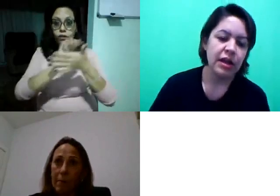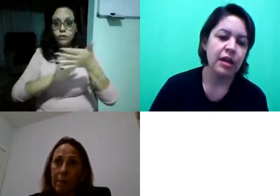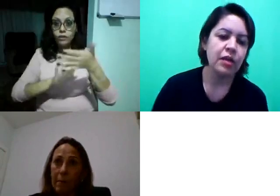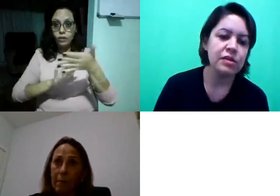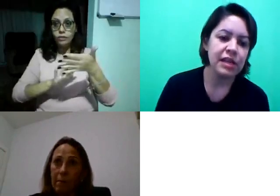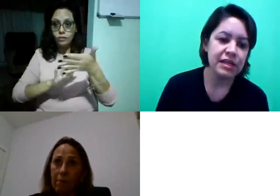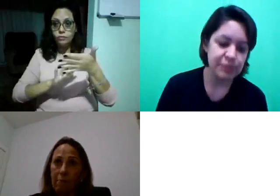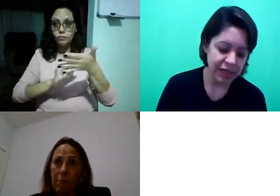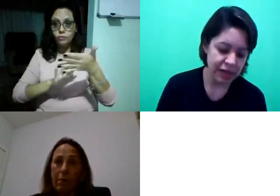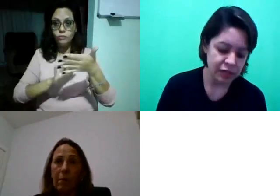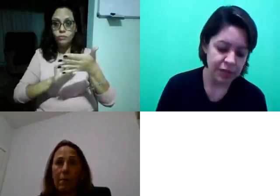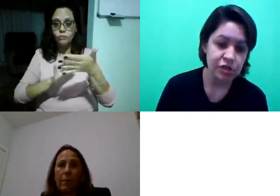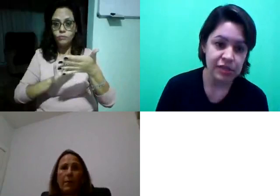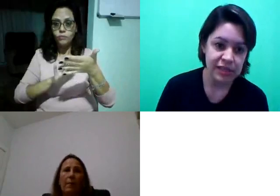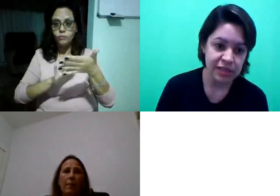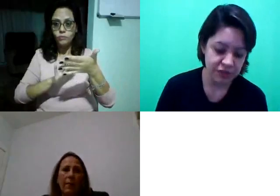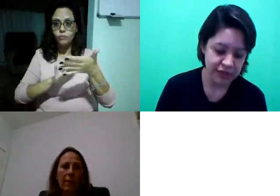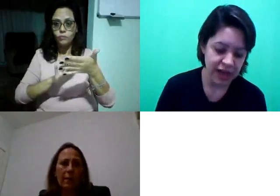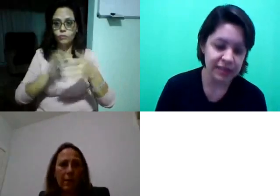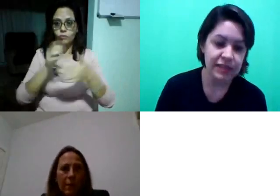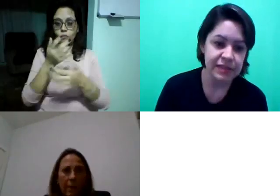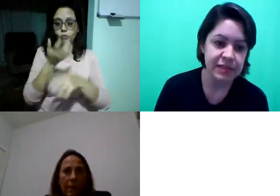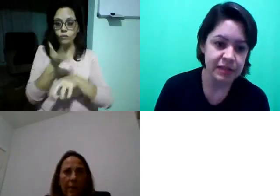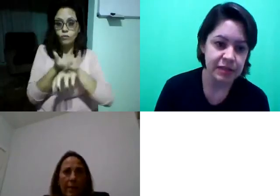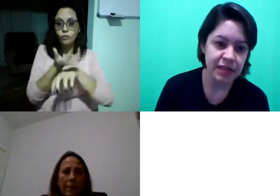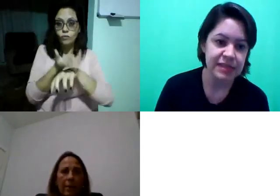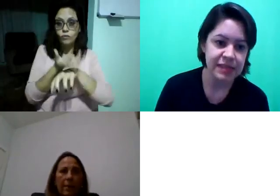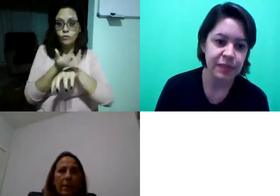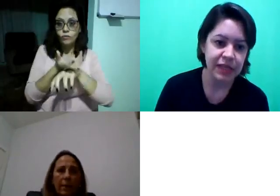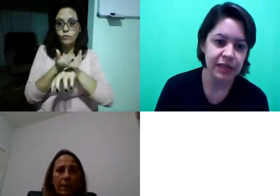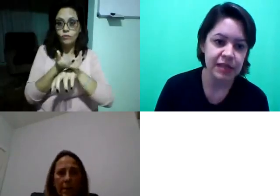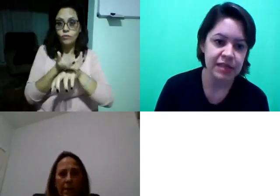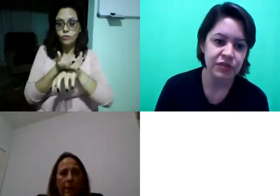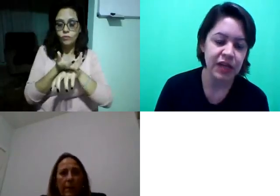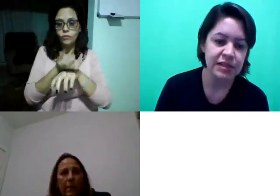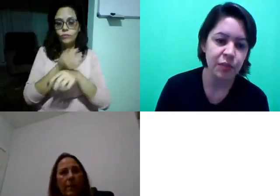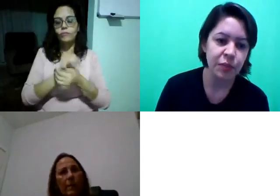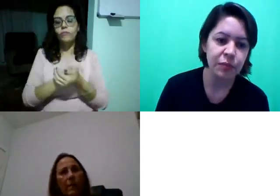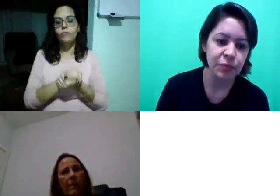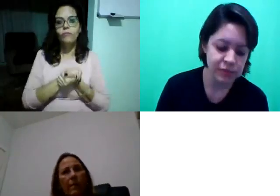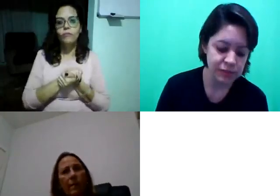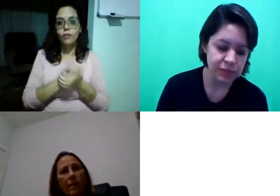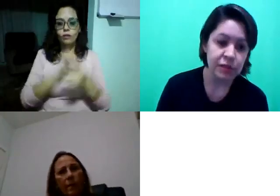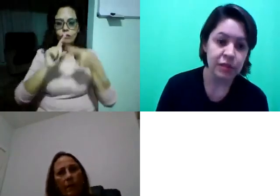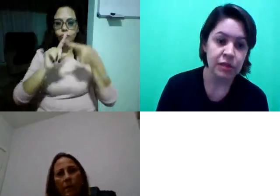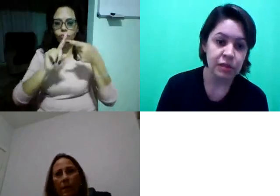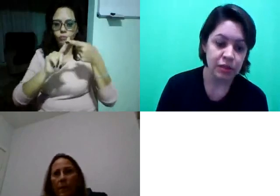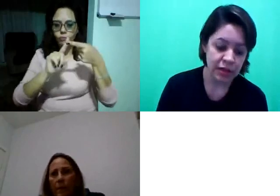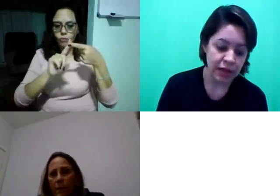eu gostaria de explicar sobre as nossas atividades da disciplina, as atividades que eu propus.